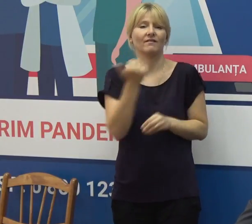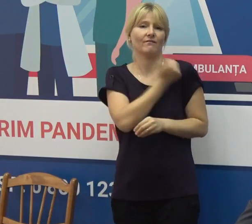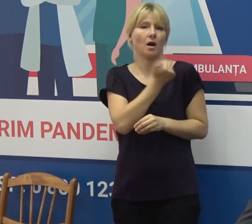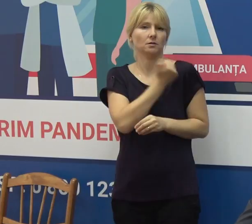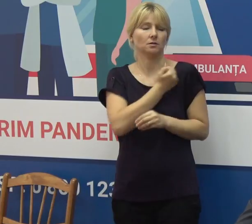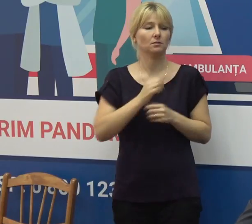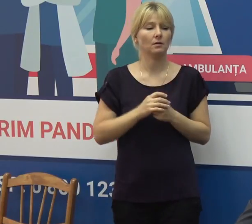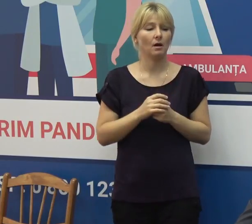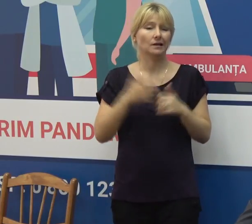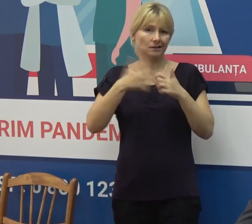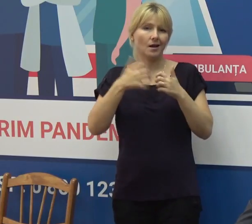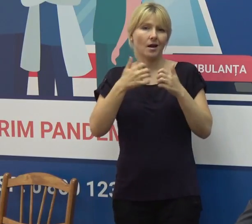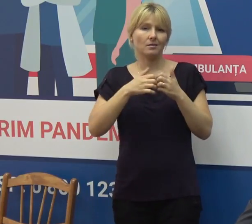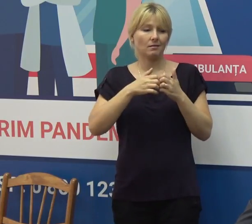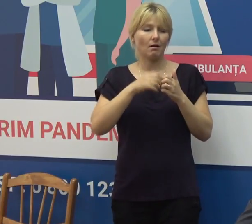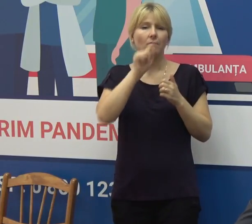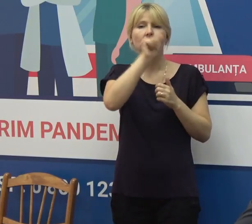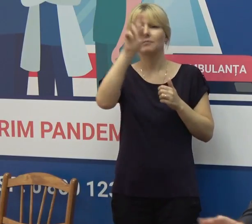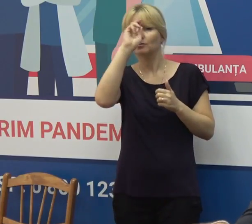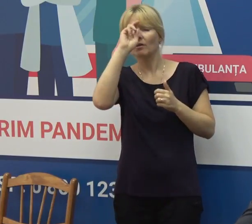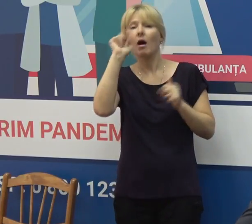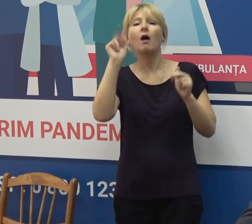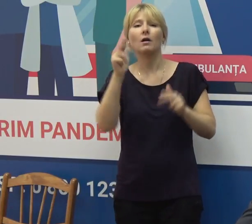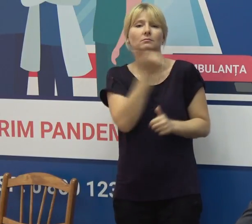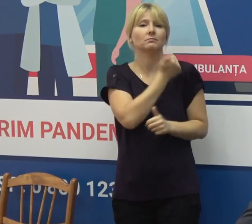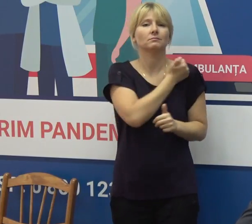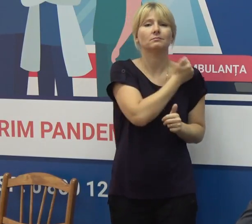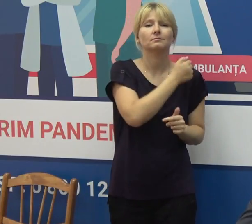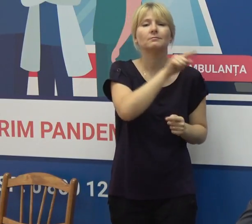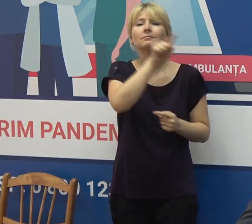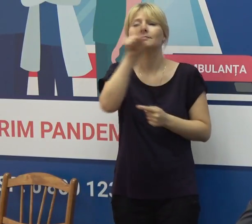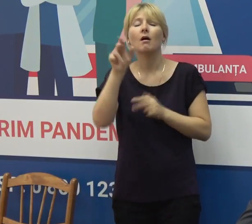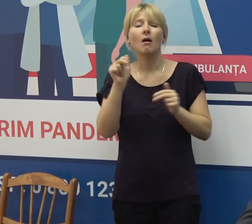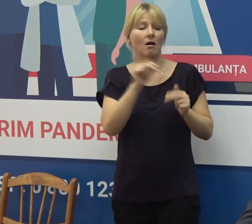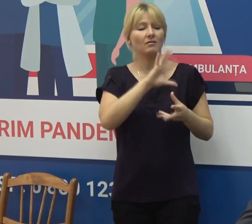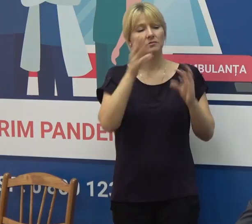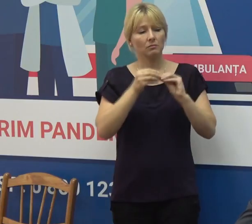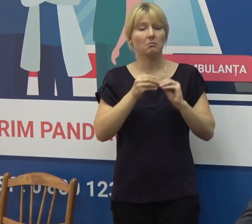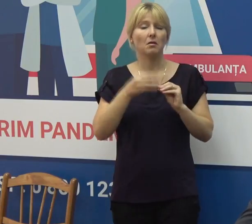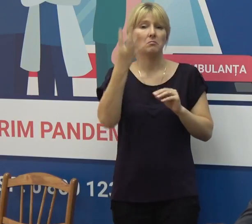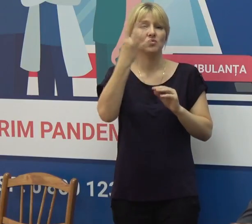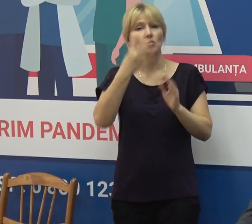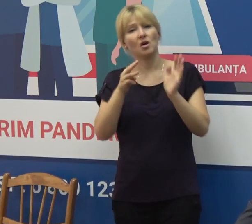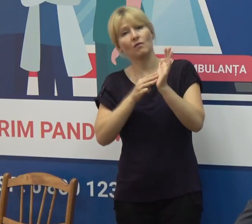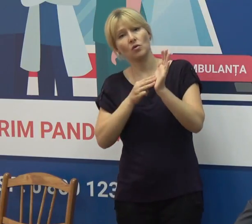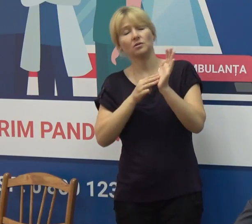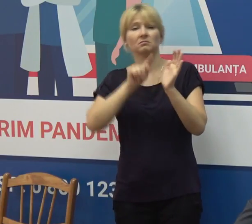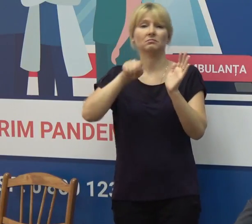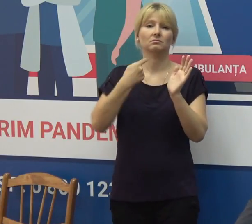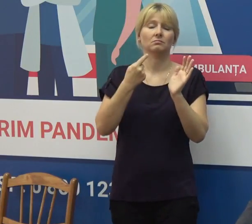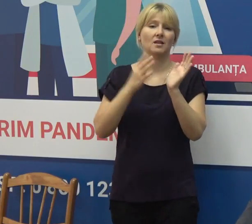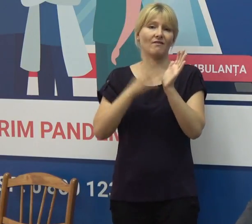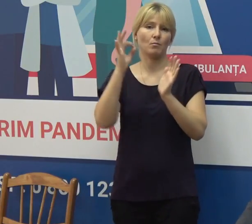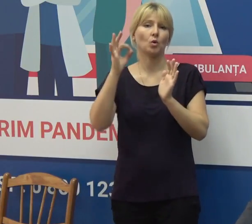Media vaccinării țărilor din continentul european constituie 48,9%,